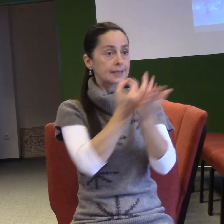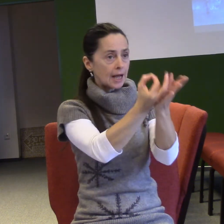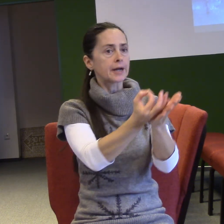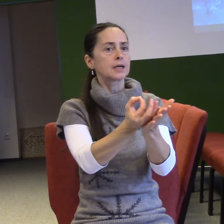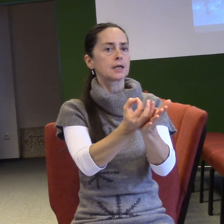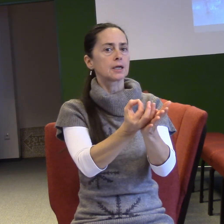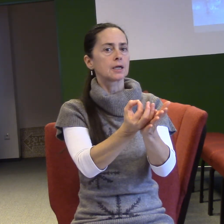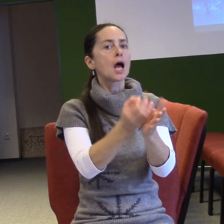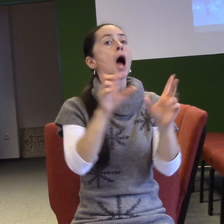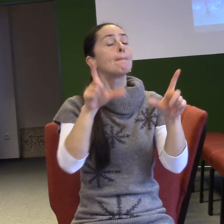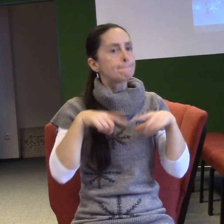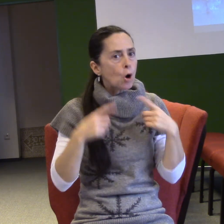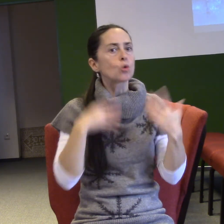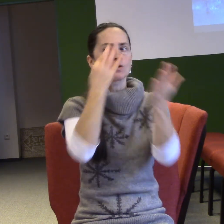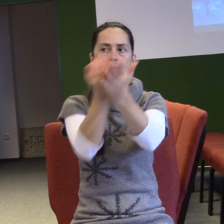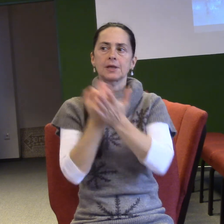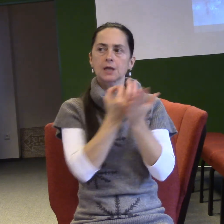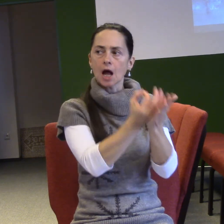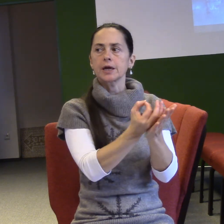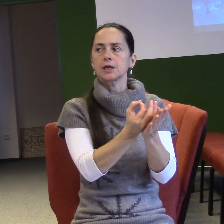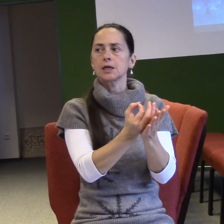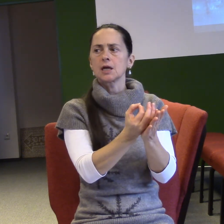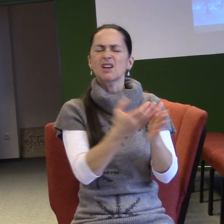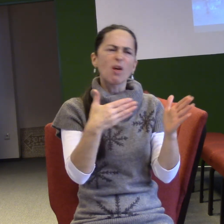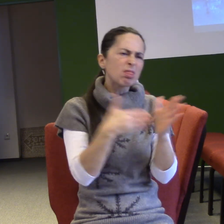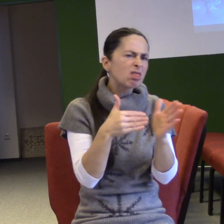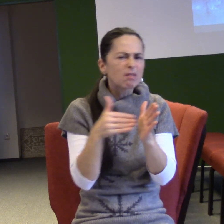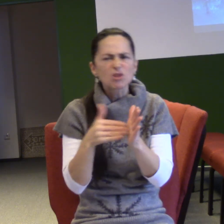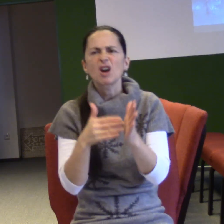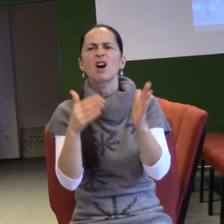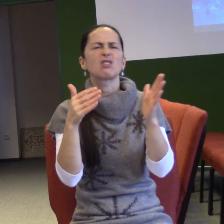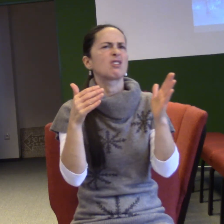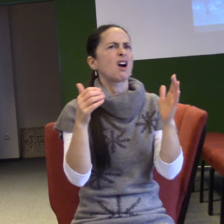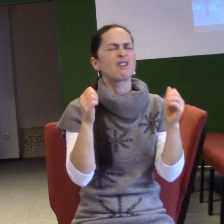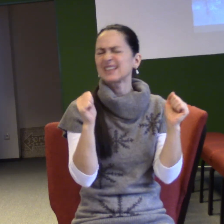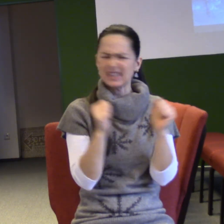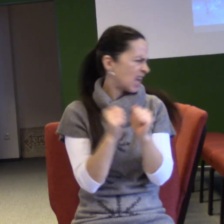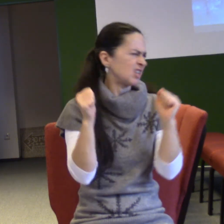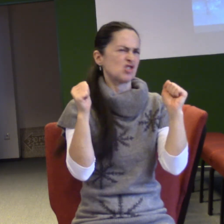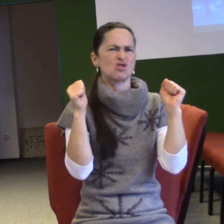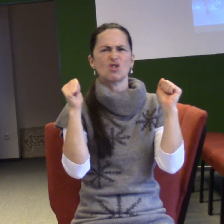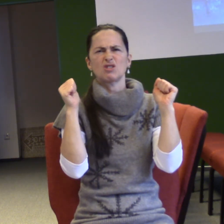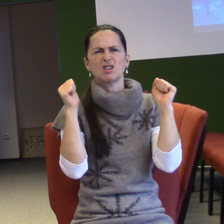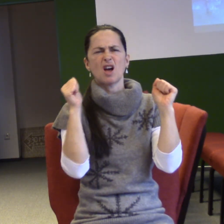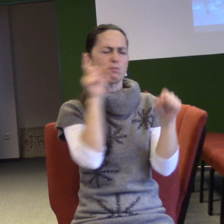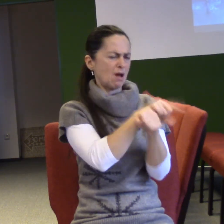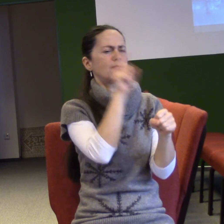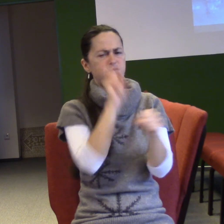Modlím se, ať padne každá překážka, ať padne každá nejistota, ať padne každé neodpuštění, ať padne každé